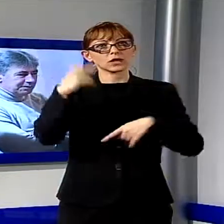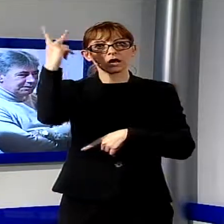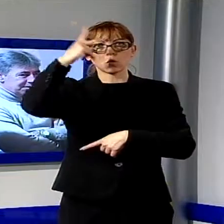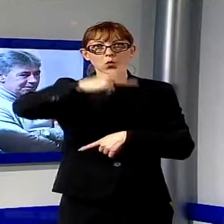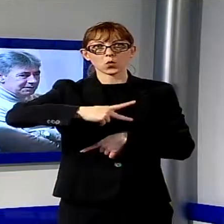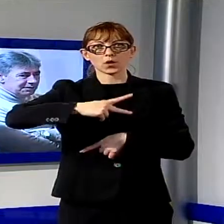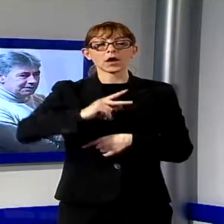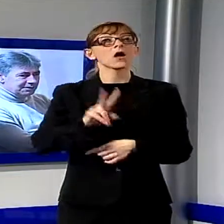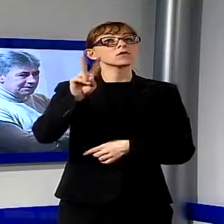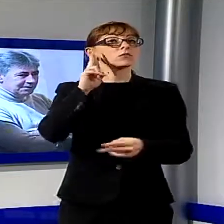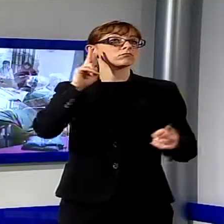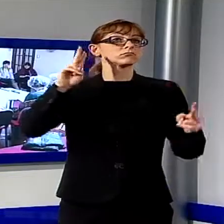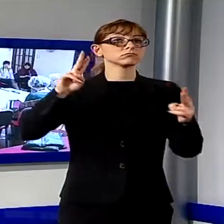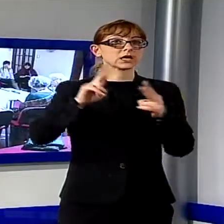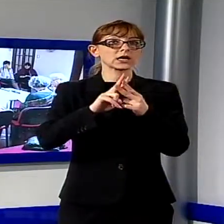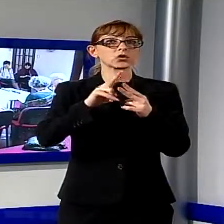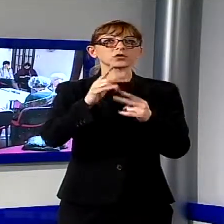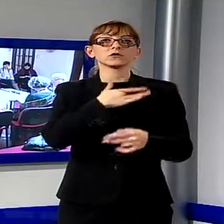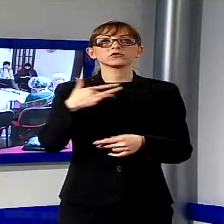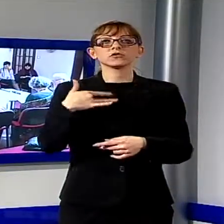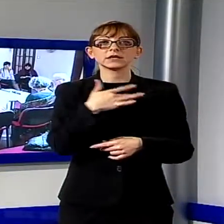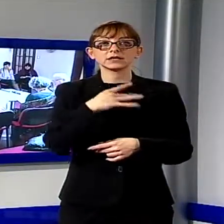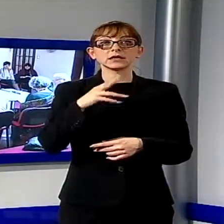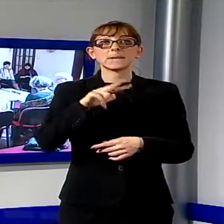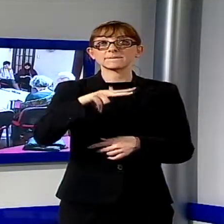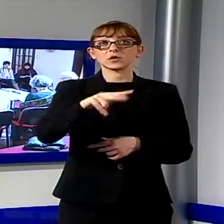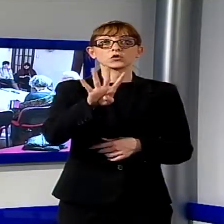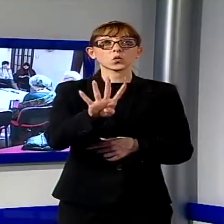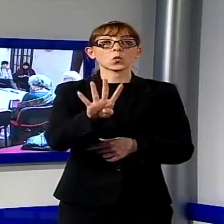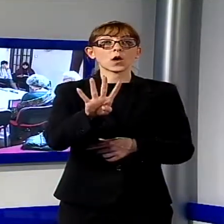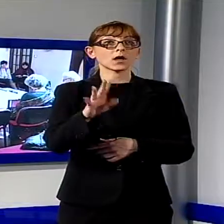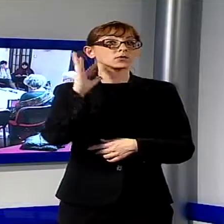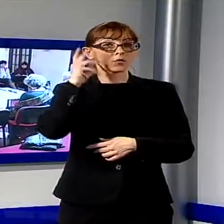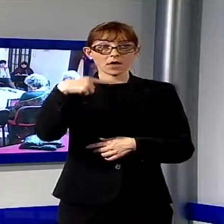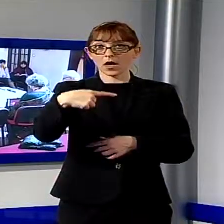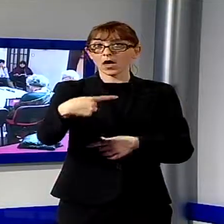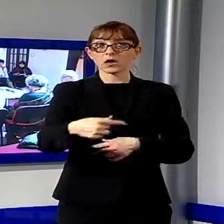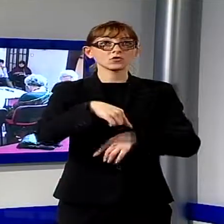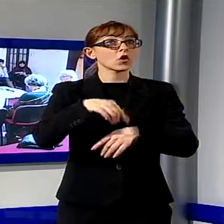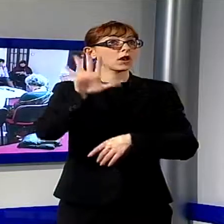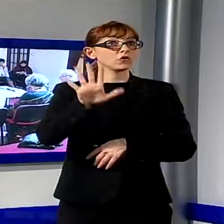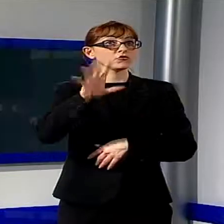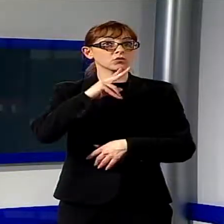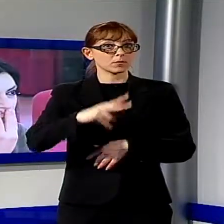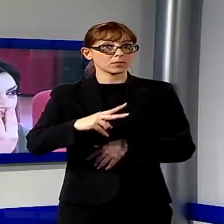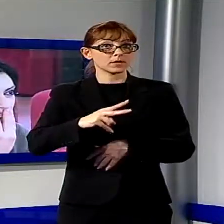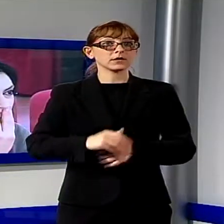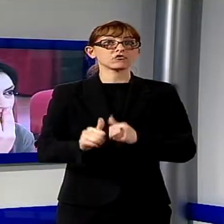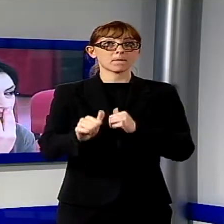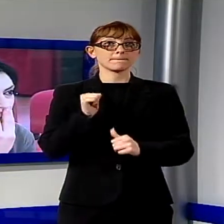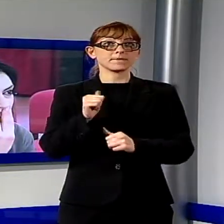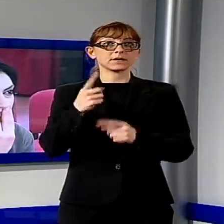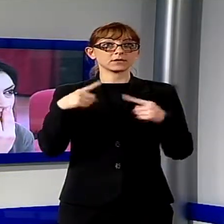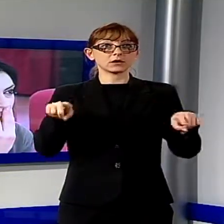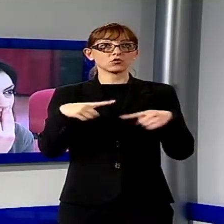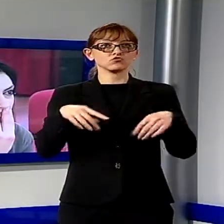città all'auditorium del Boccherini mercoledì 4 marzo alle ore 17 prima del concerto al Teatro del Giglio. È un modo